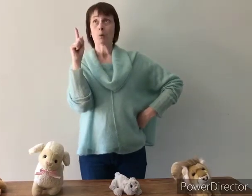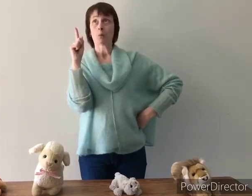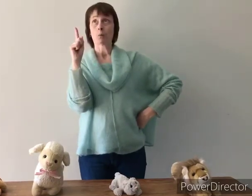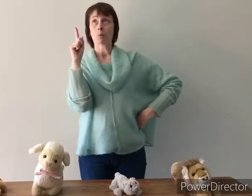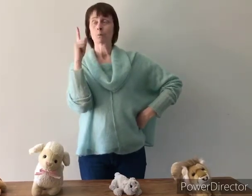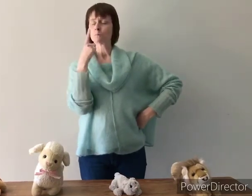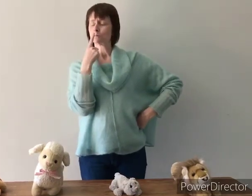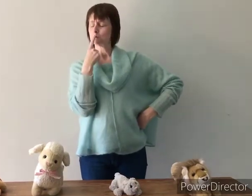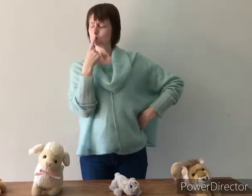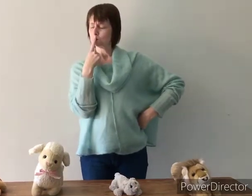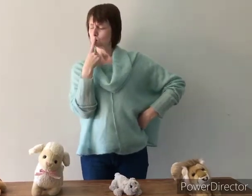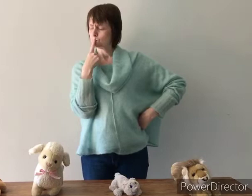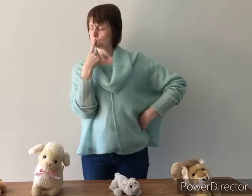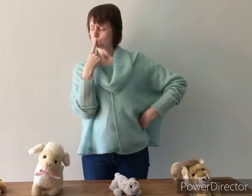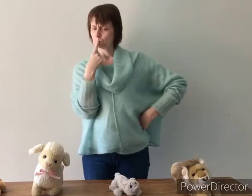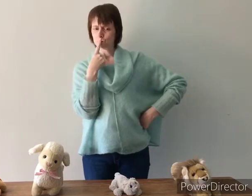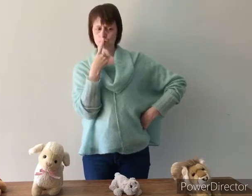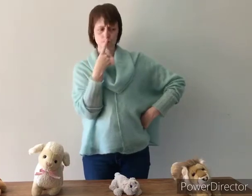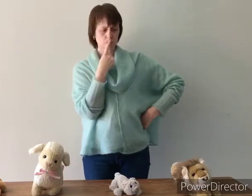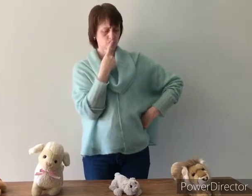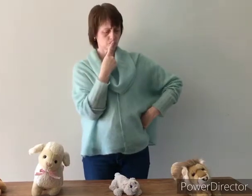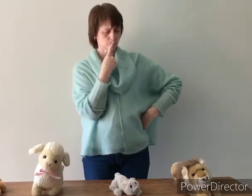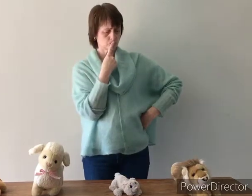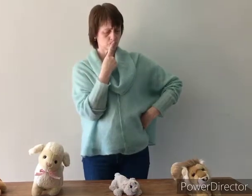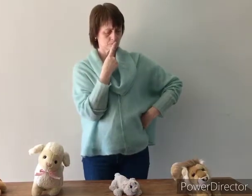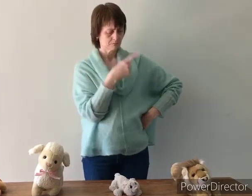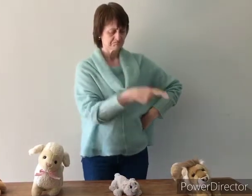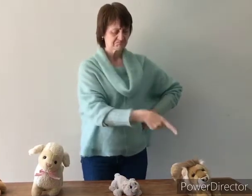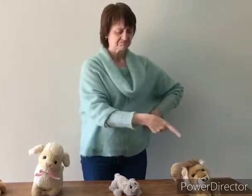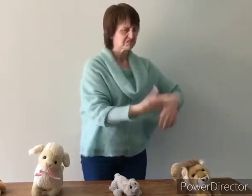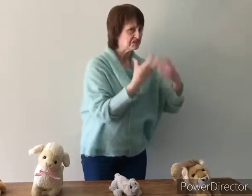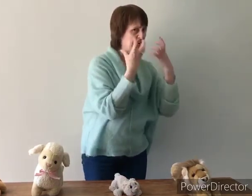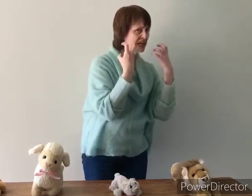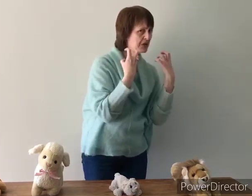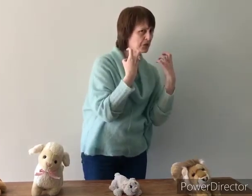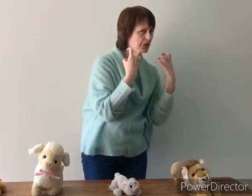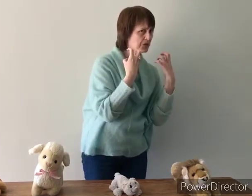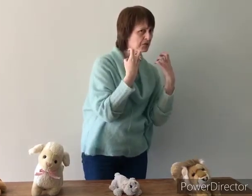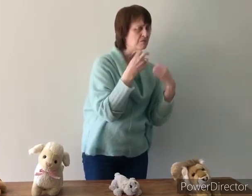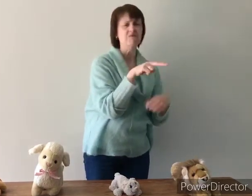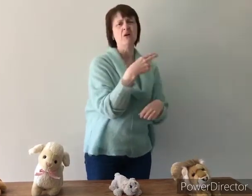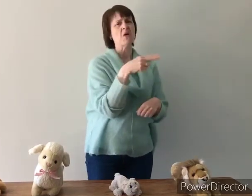een leeuw. Een leeuw. Nee.